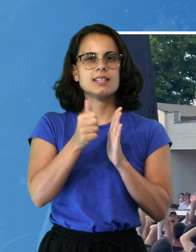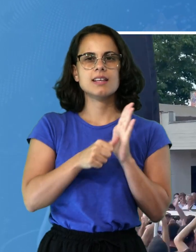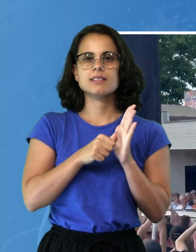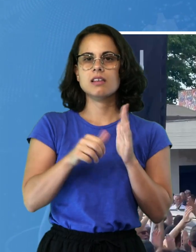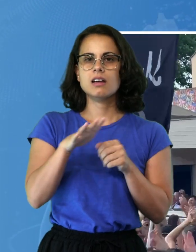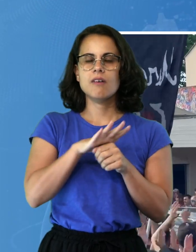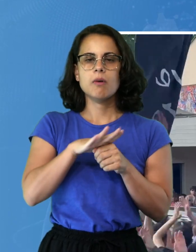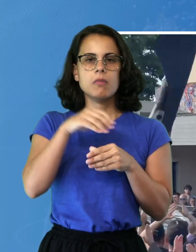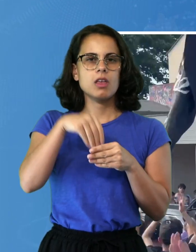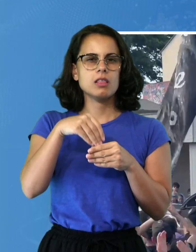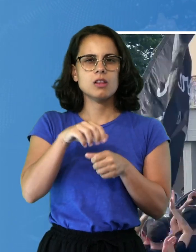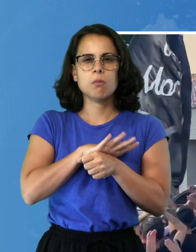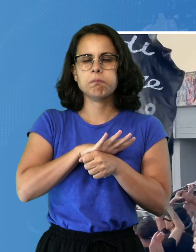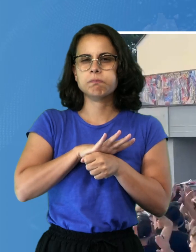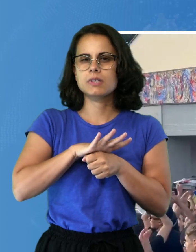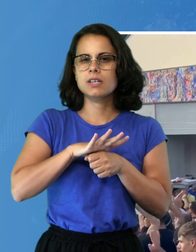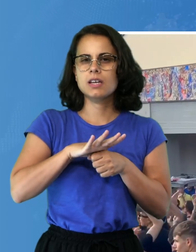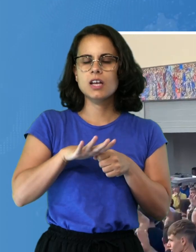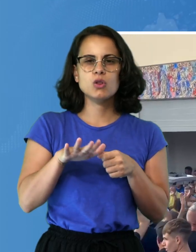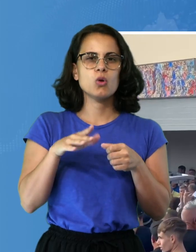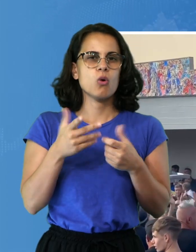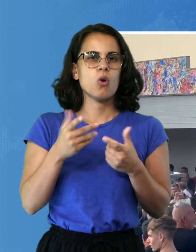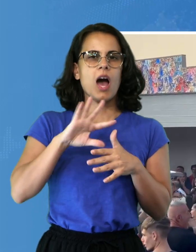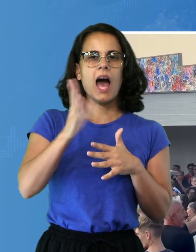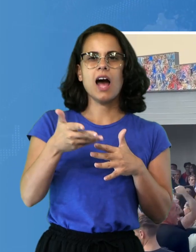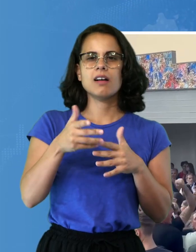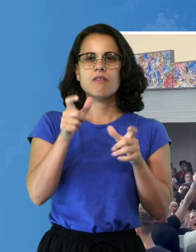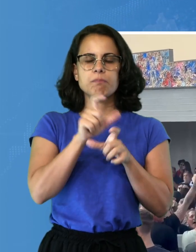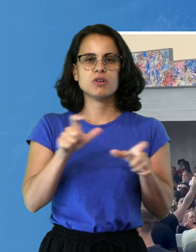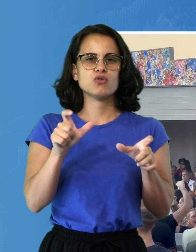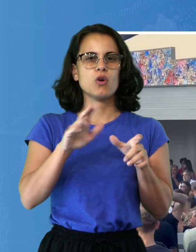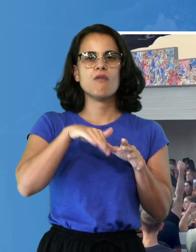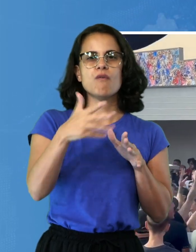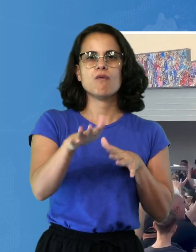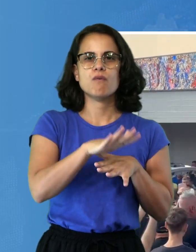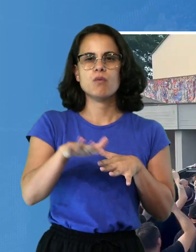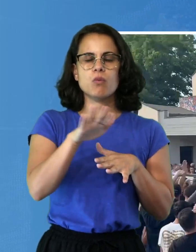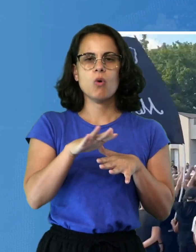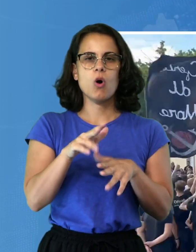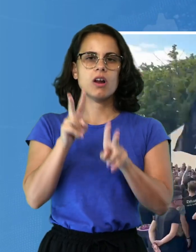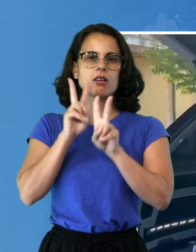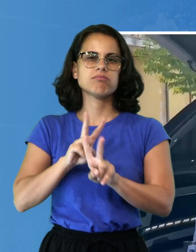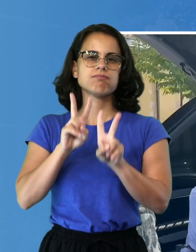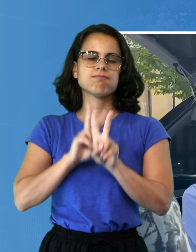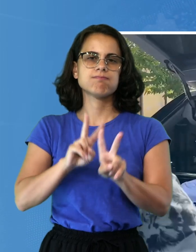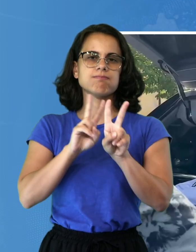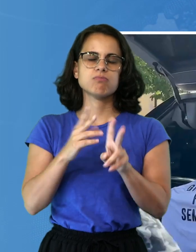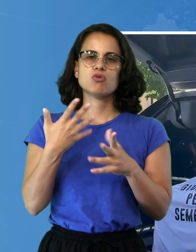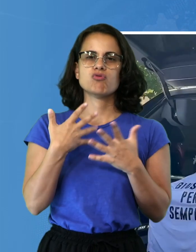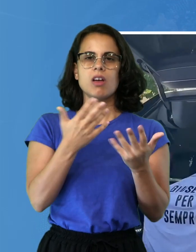contenere tutti gli amici e conoscenti presenti alla cerimonia. Il feretro è stato accolto da applausi, cuori, striscioni e fumogeni.